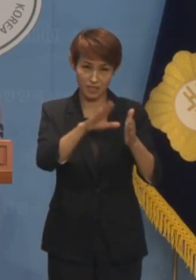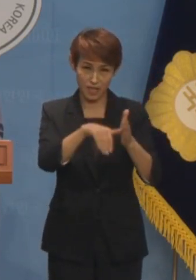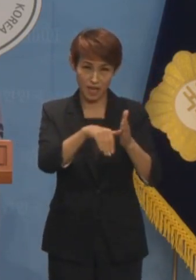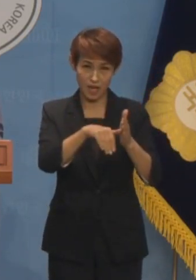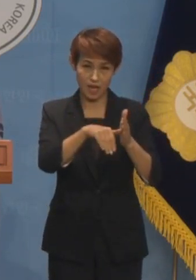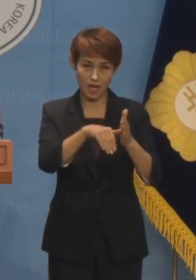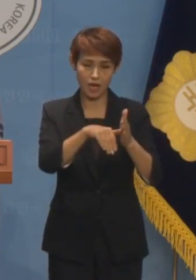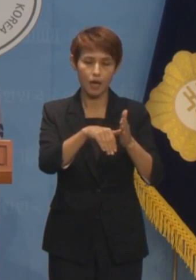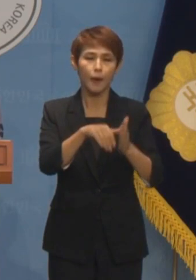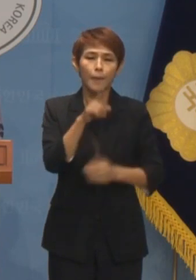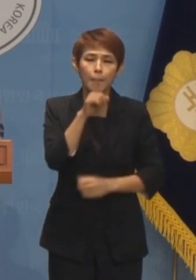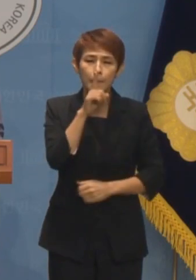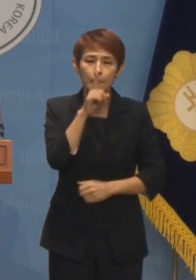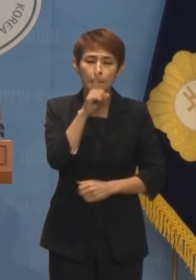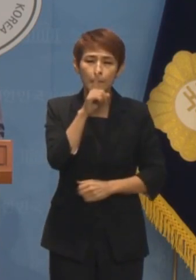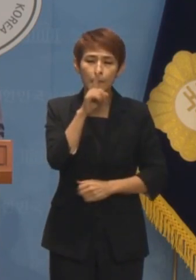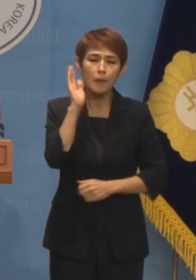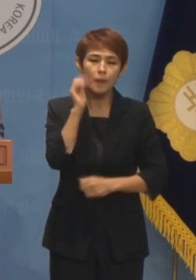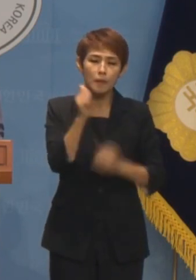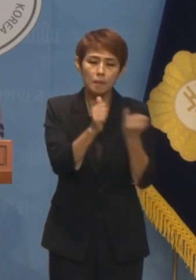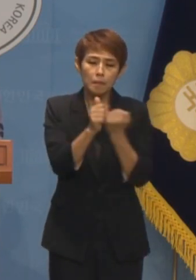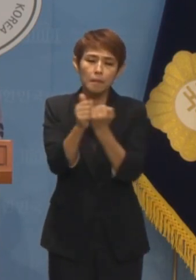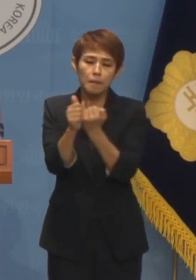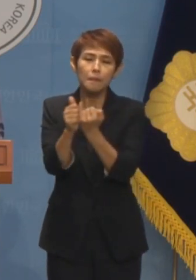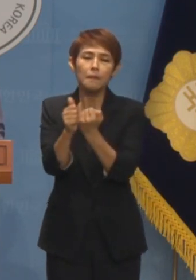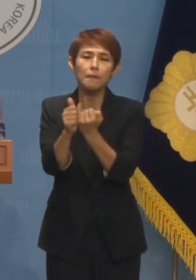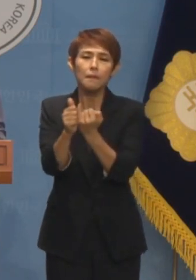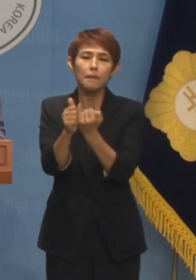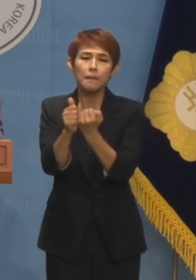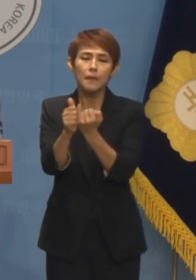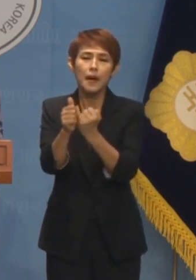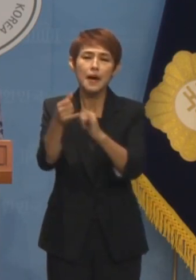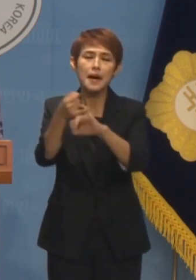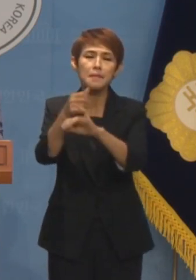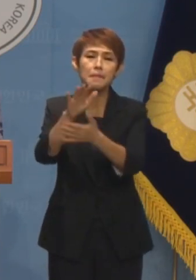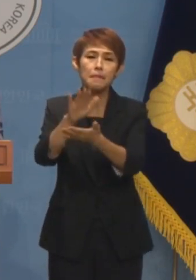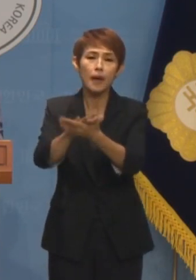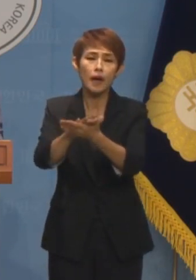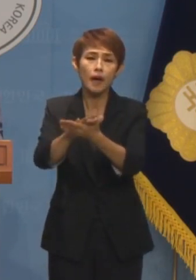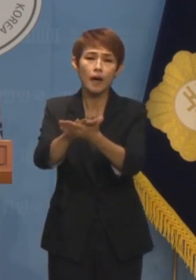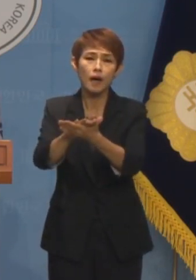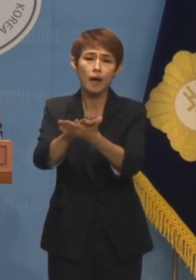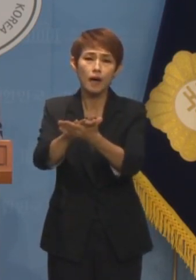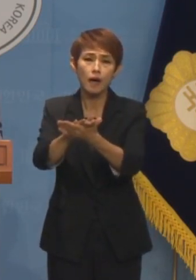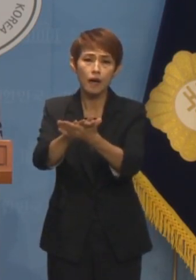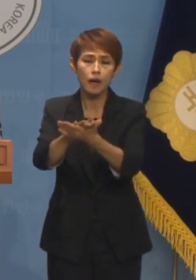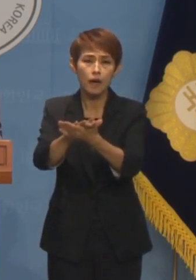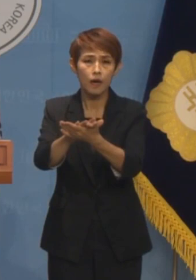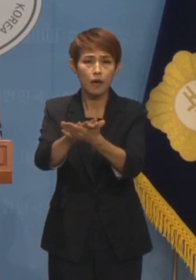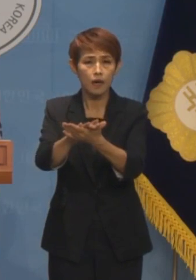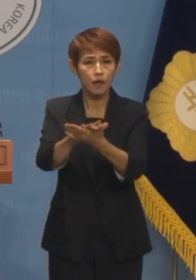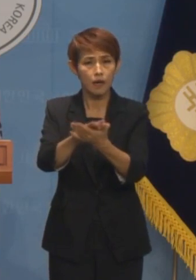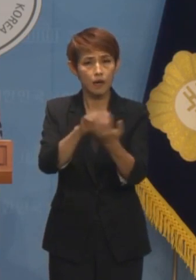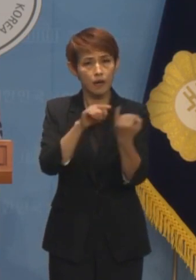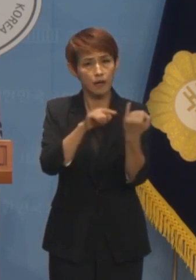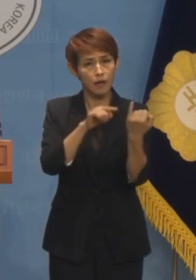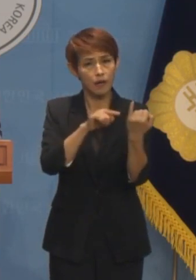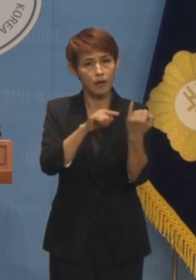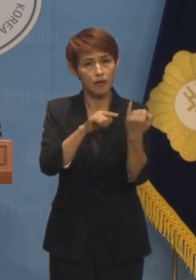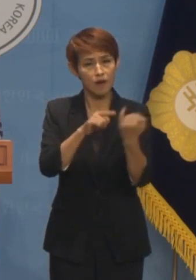내조에만 전념하겠다던 후보 시절의 대국민 약속은 그 시작부터